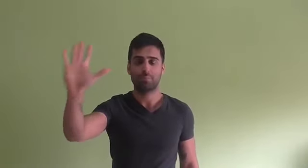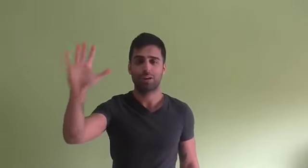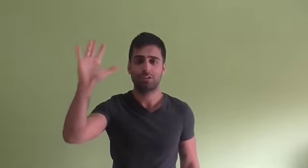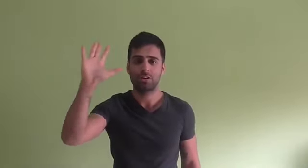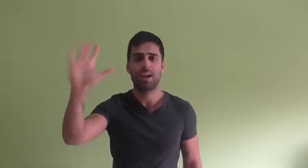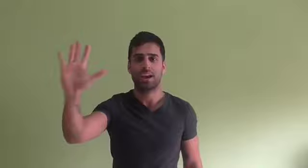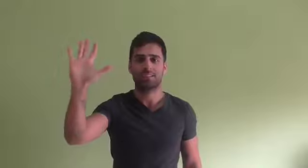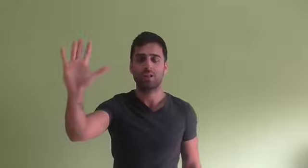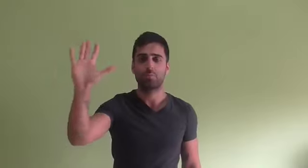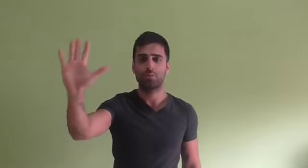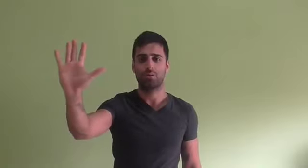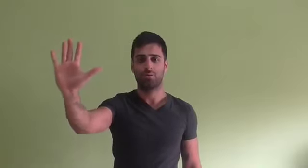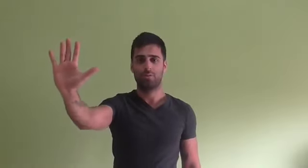manipulación en estado puro.